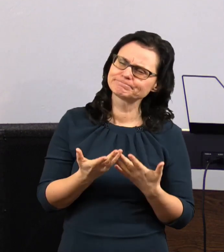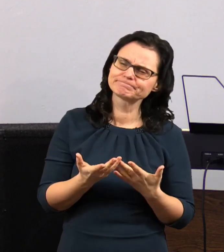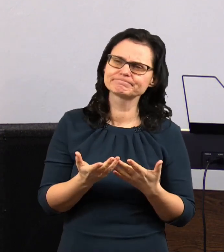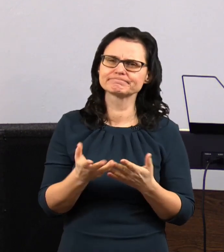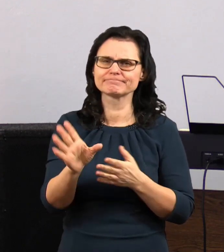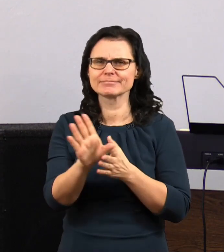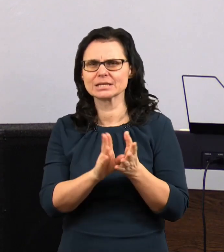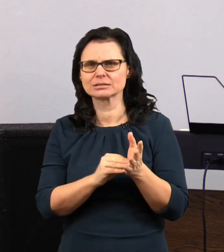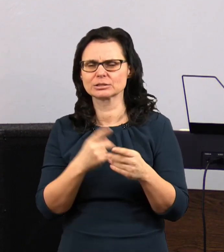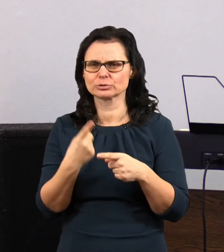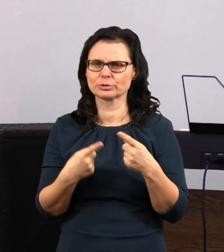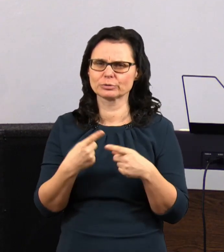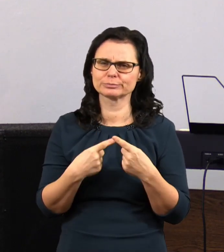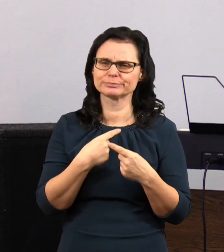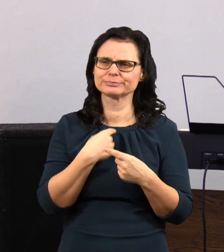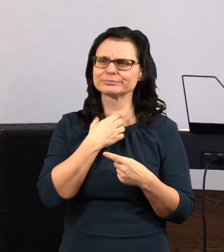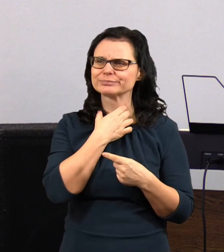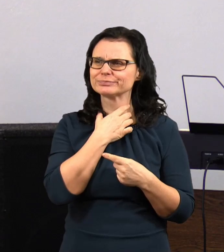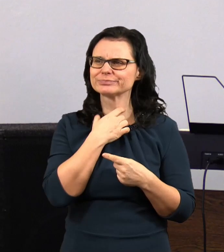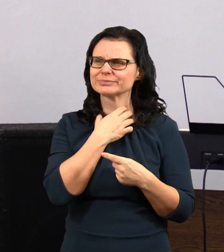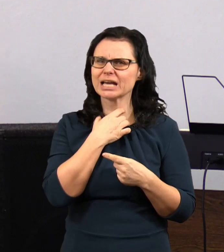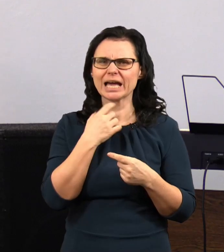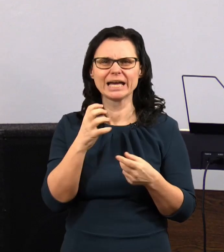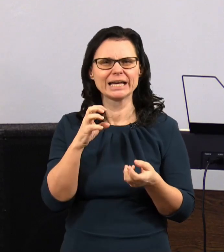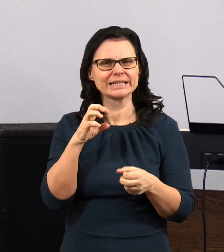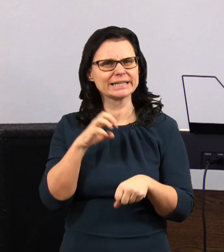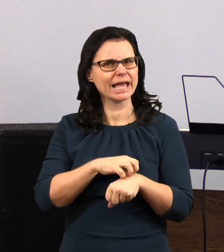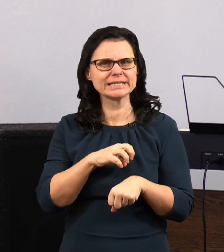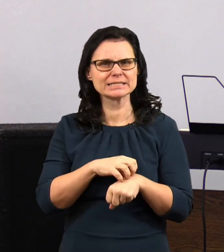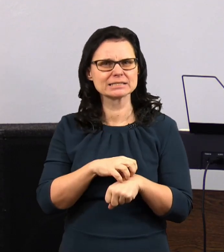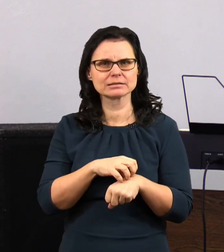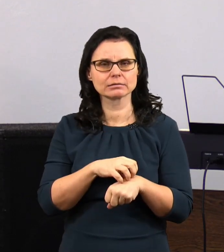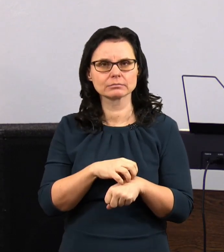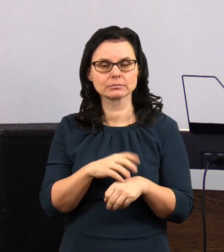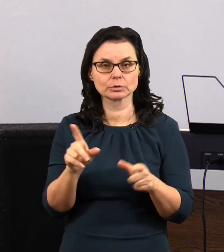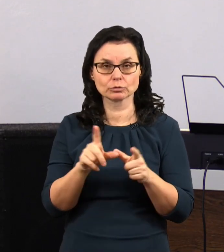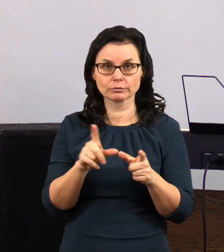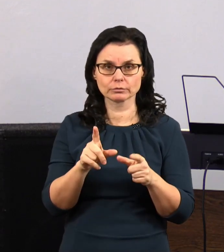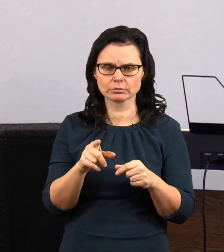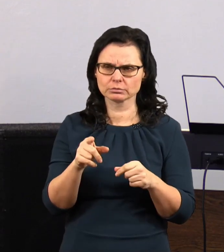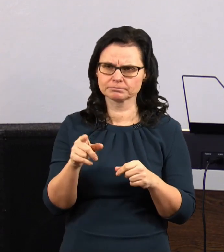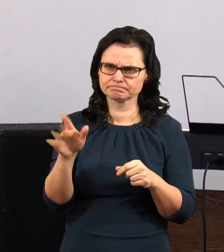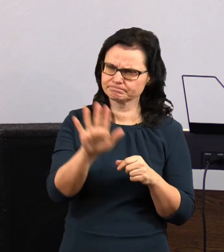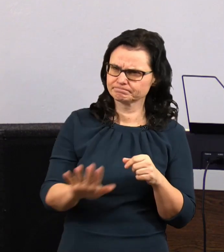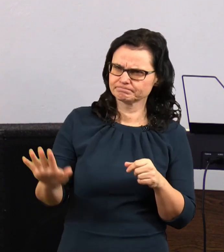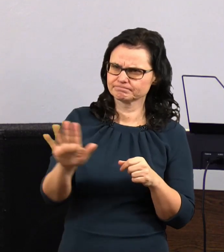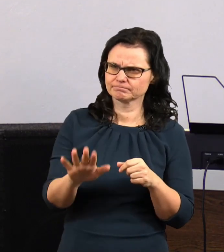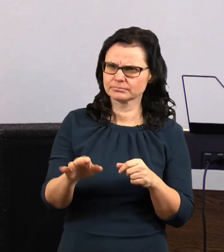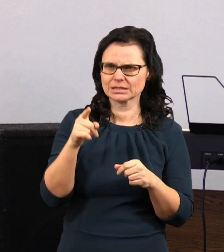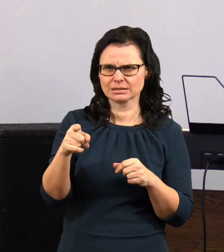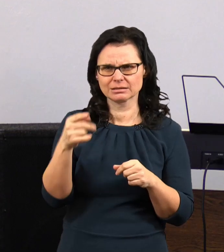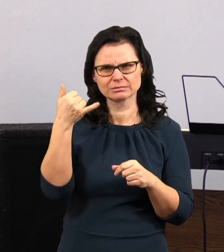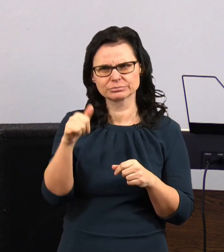začali být trošku nejistí. Víte proč? Protože jsme zjistili, že ten učitel, že on není takový špatný, jak se nám